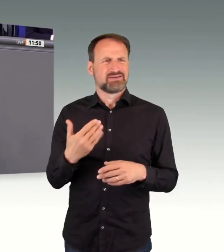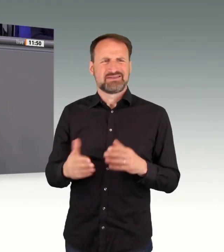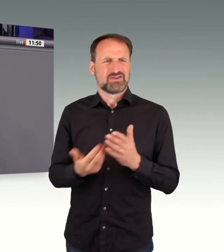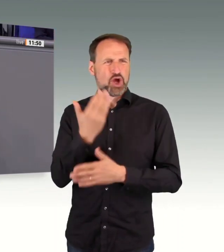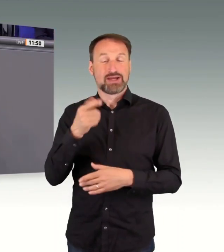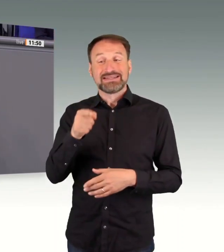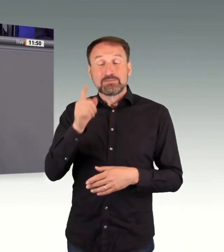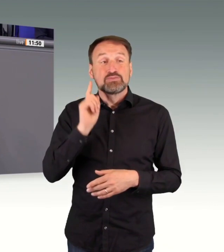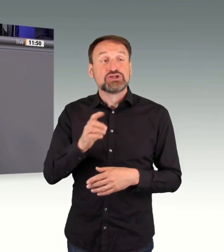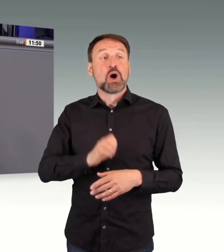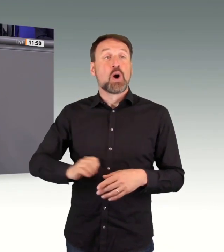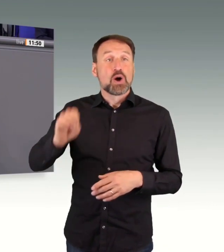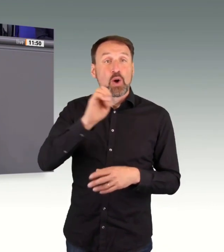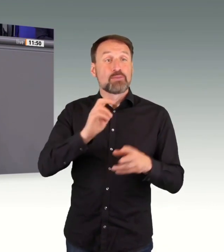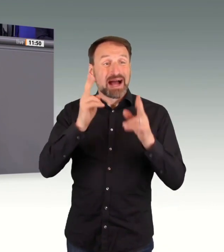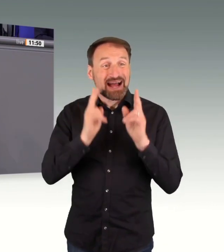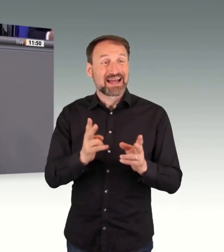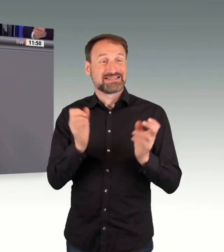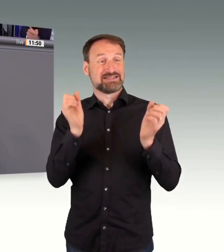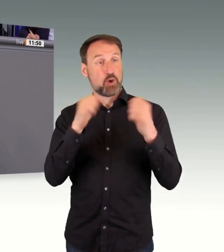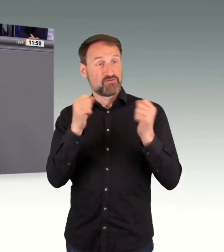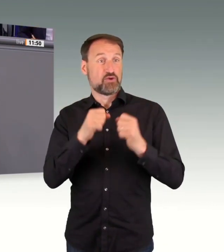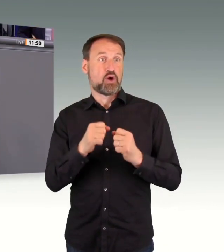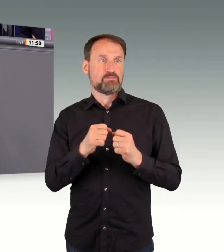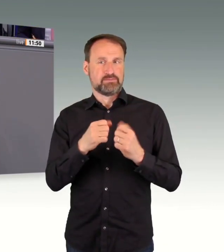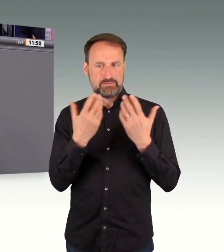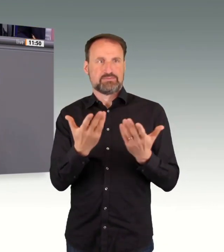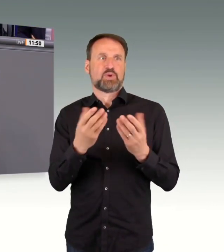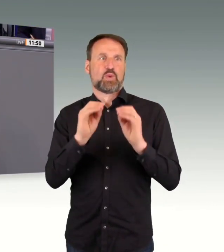Herausforderung, der sich auch die Ampelkoalition angenommen hat.